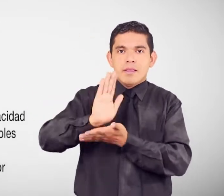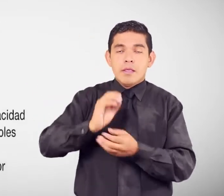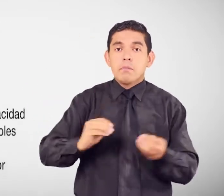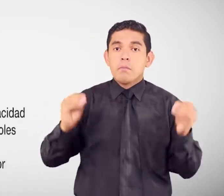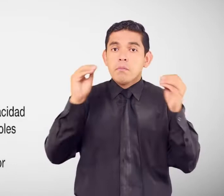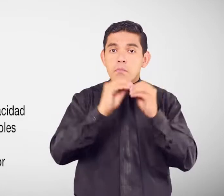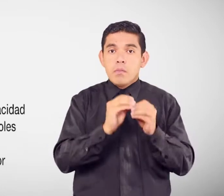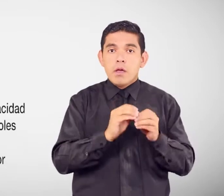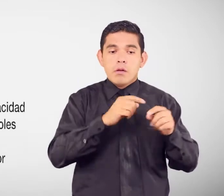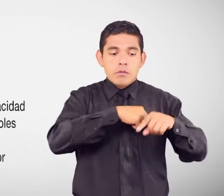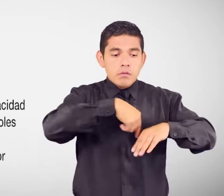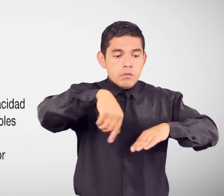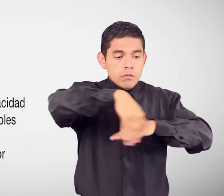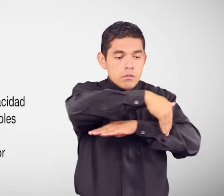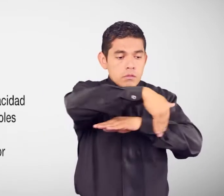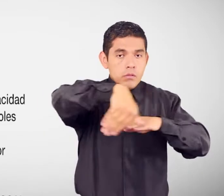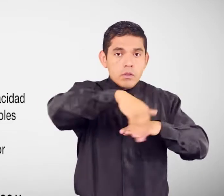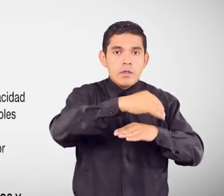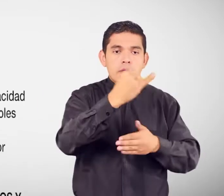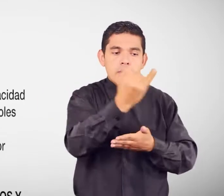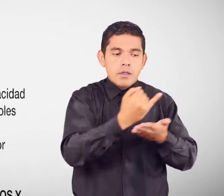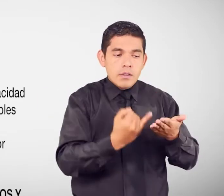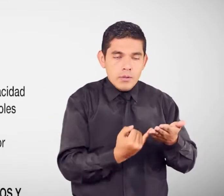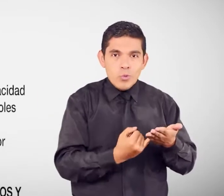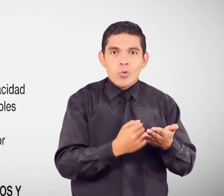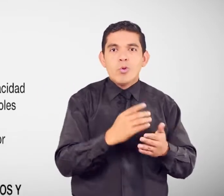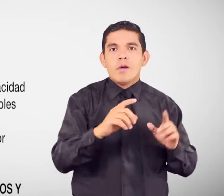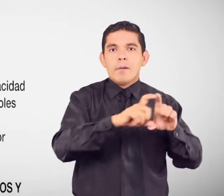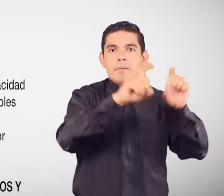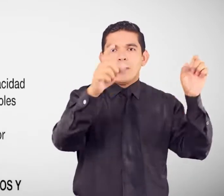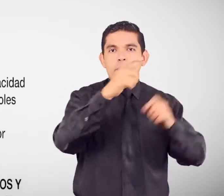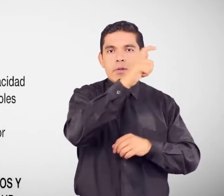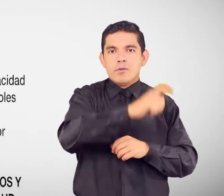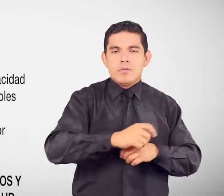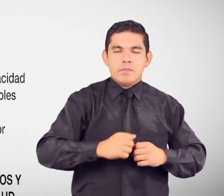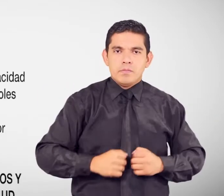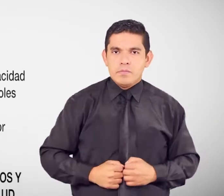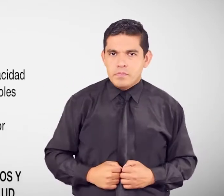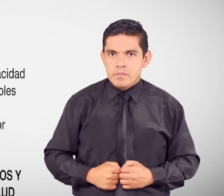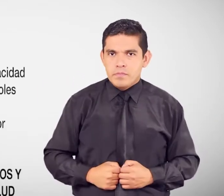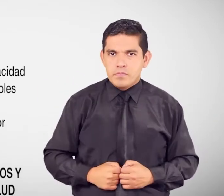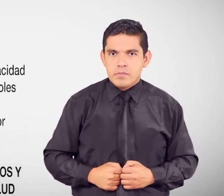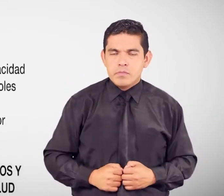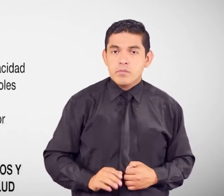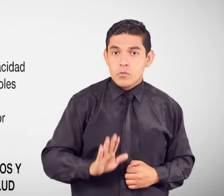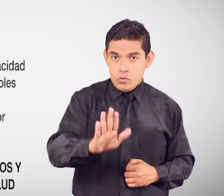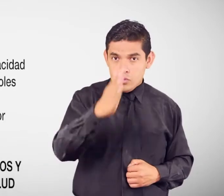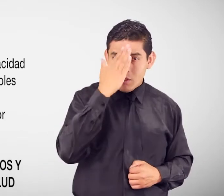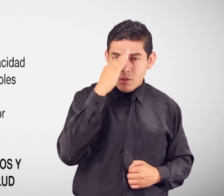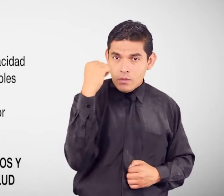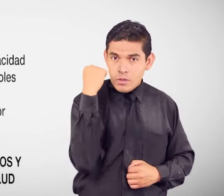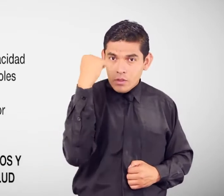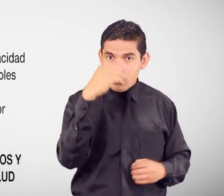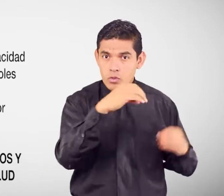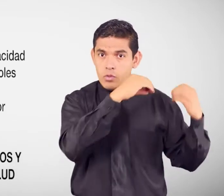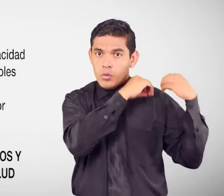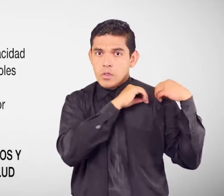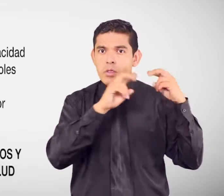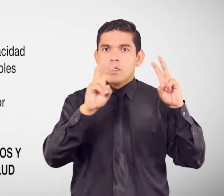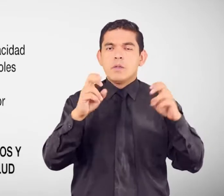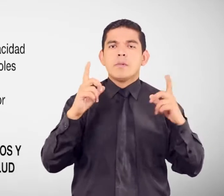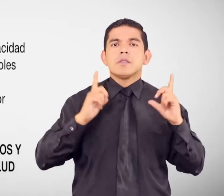empleador Persona o empresa Conoce cuáles son Tus derechos Y obligaciones En materia de salud